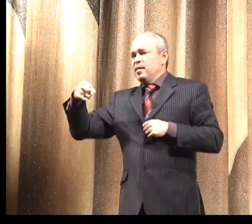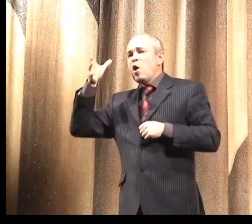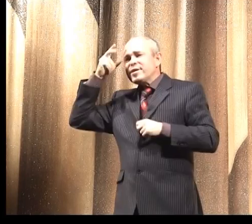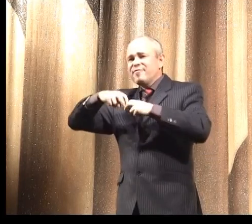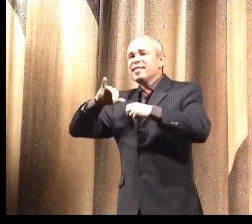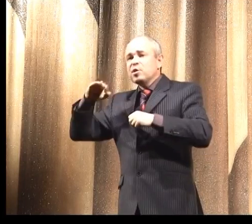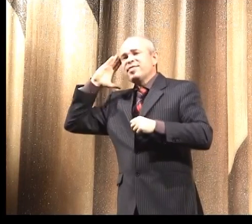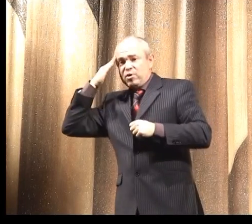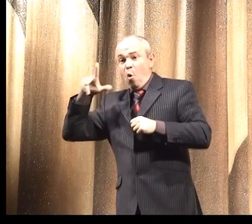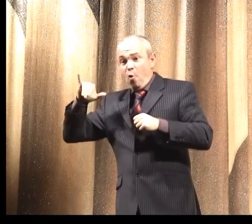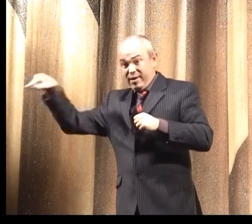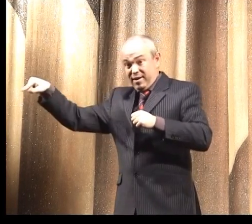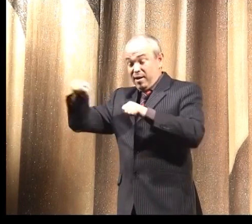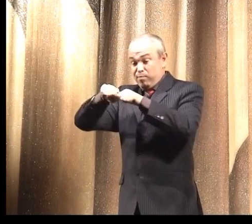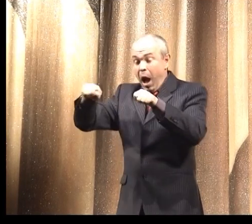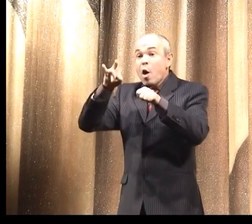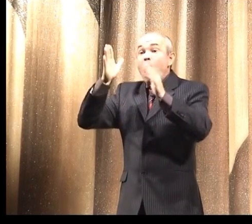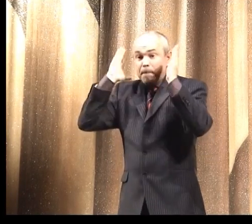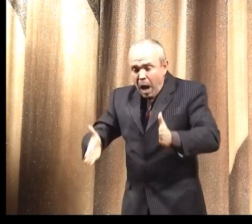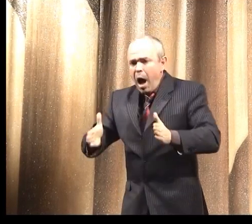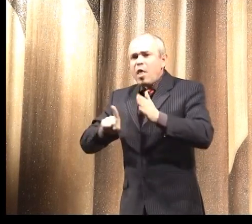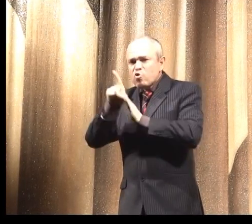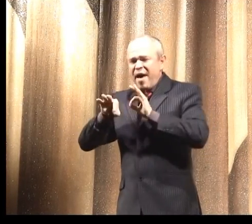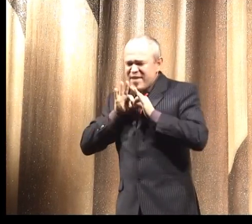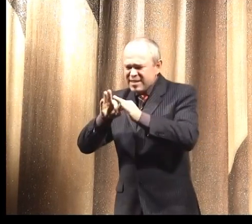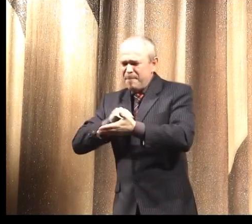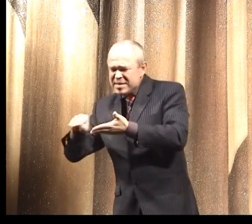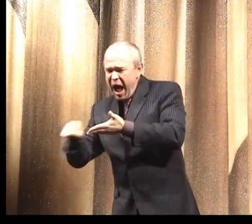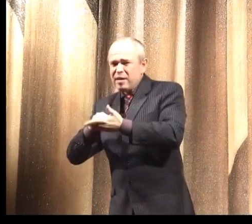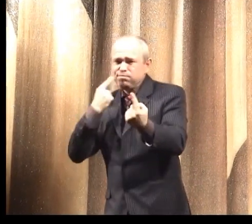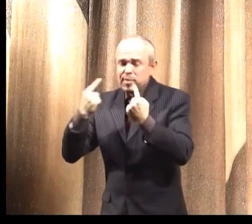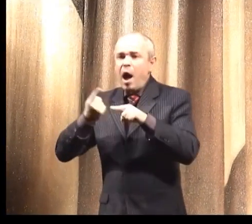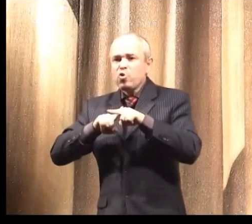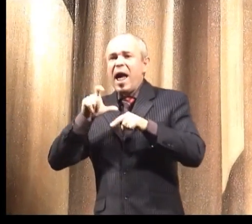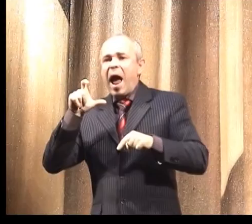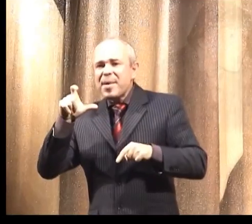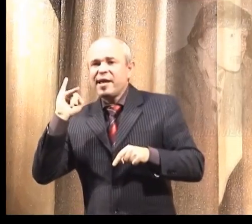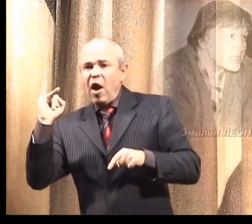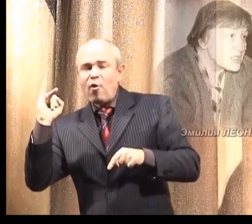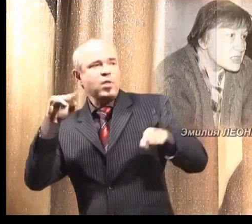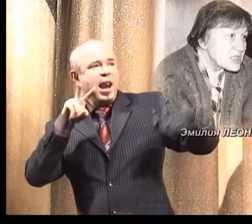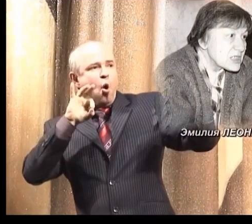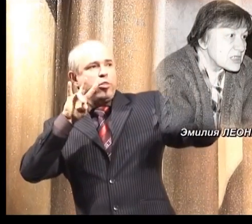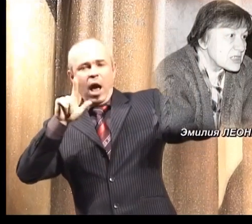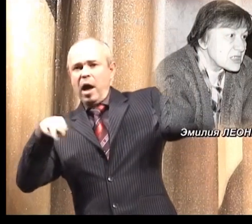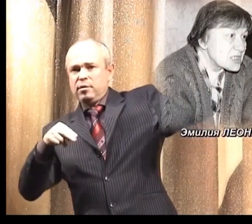МИИ института. Вот он там открыли технологии, да? Его там писали технологии. И вот